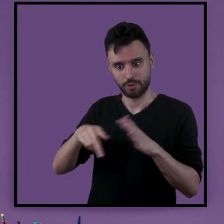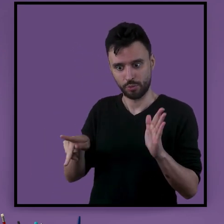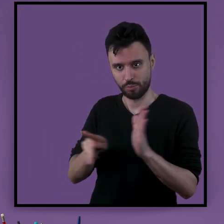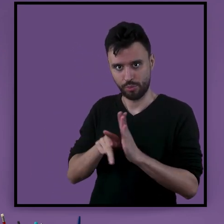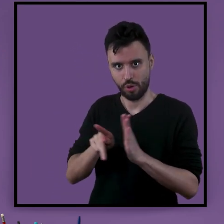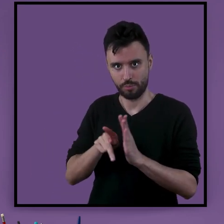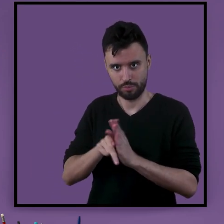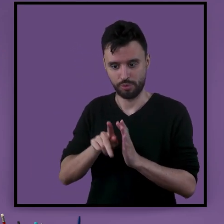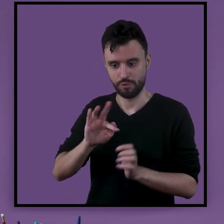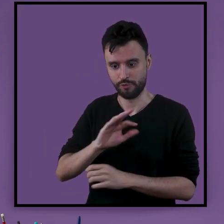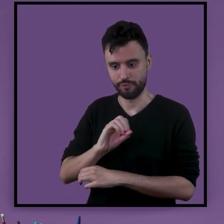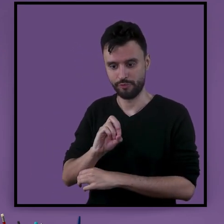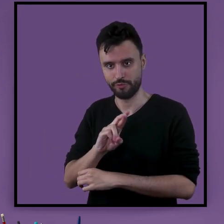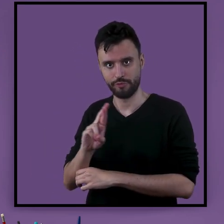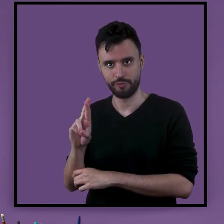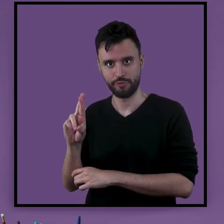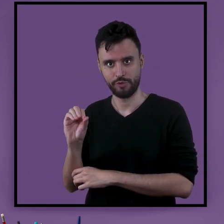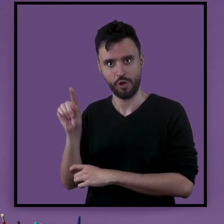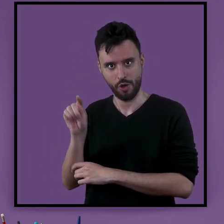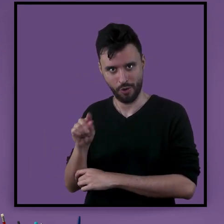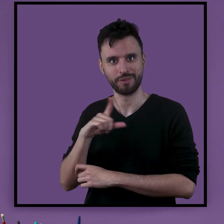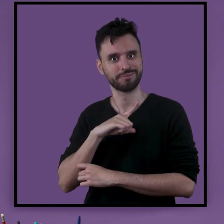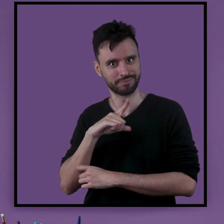seus ritmos presentes no forró.